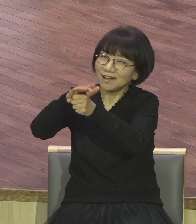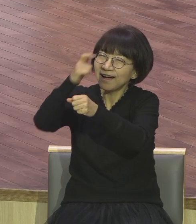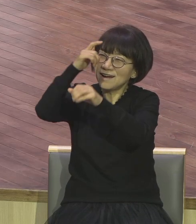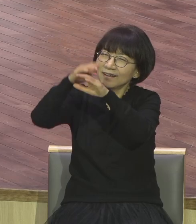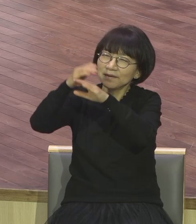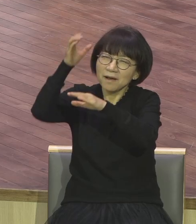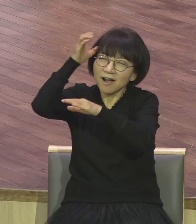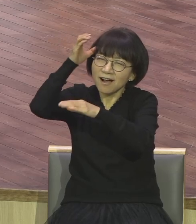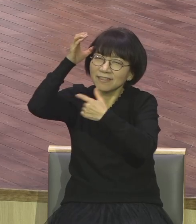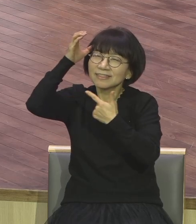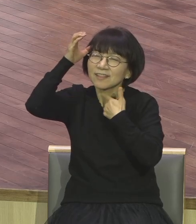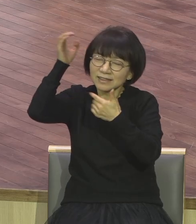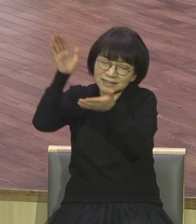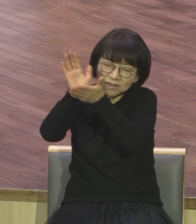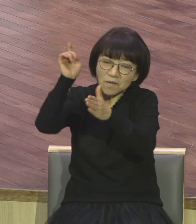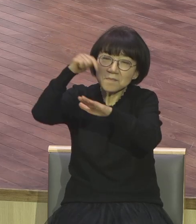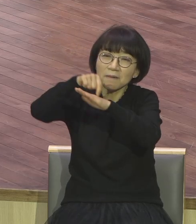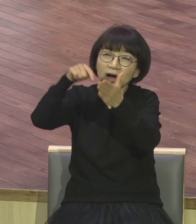점점 식어집니다 당한 겁니다